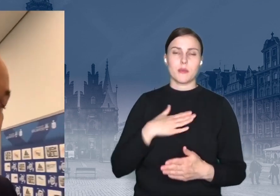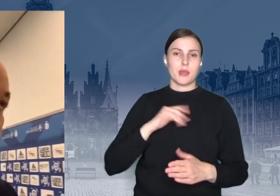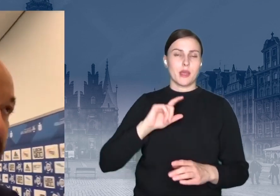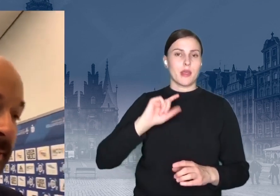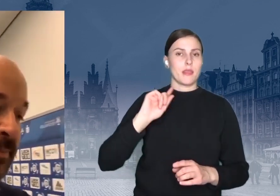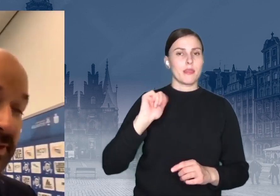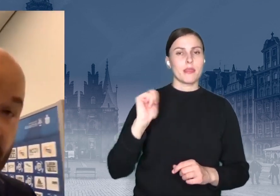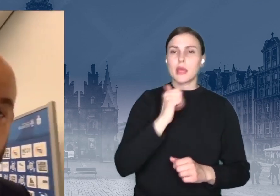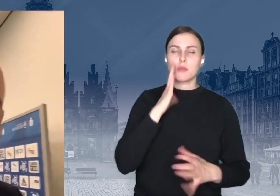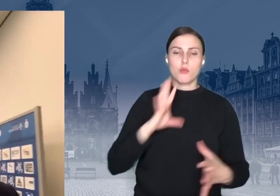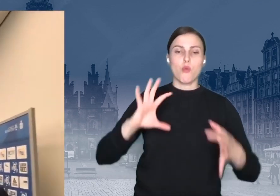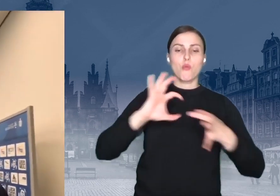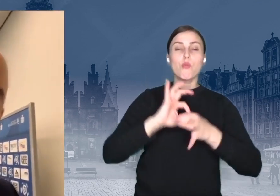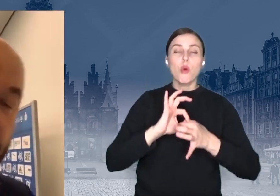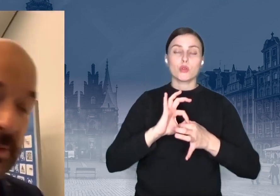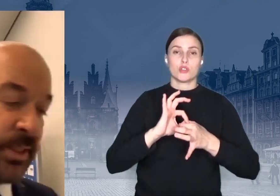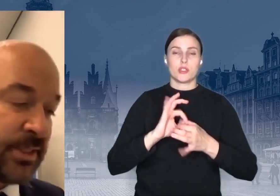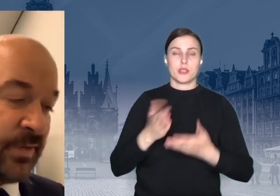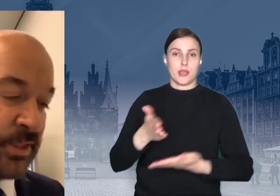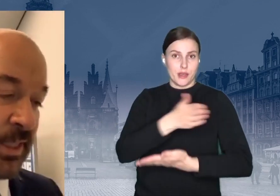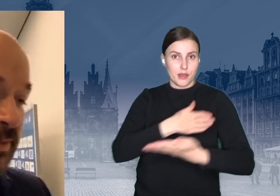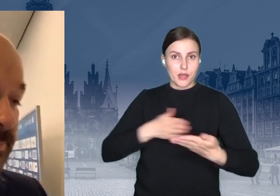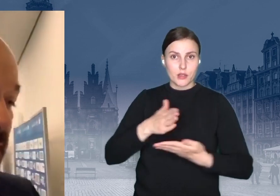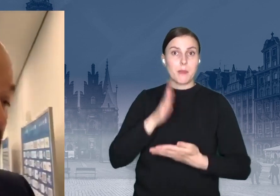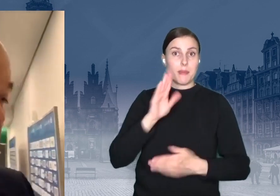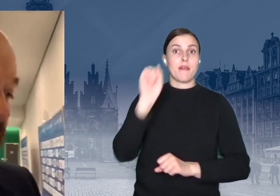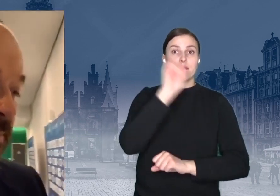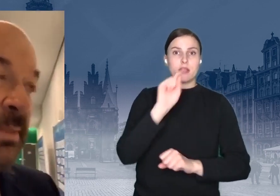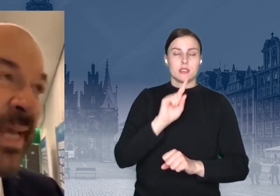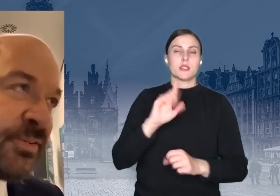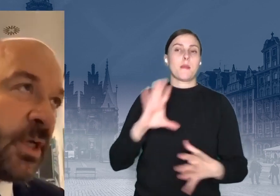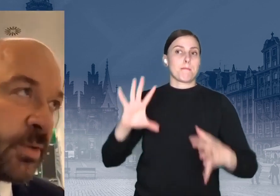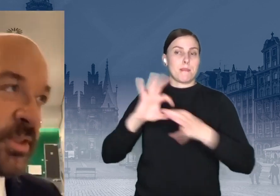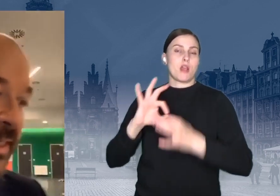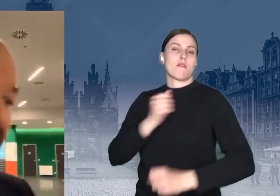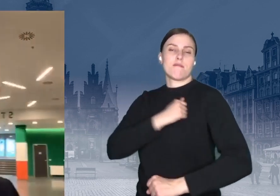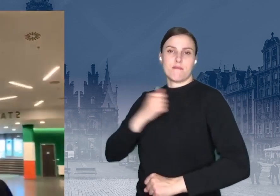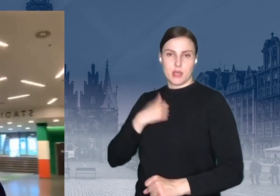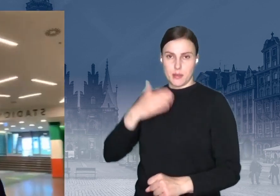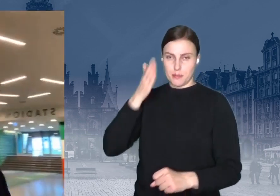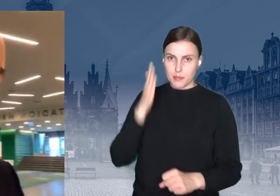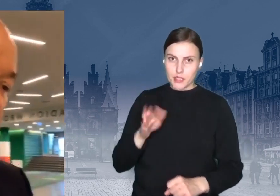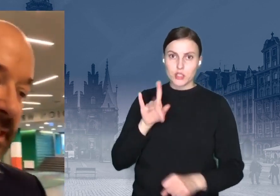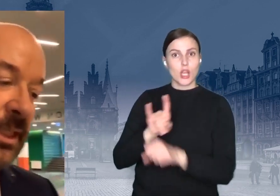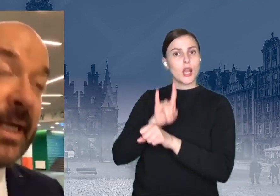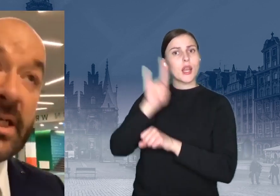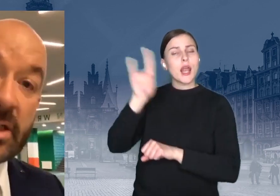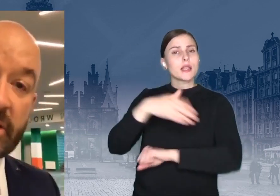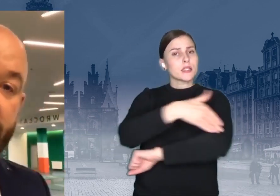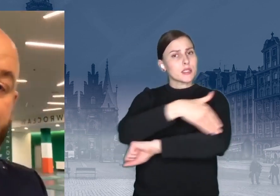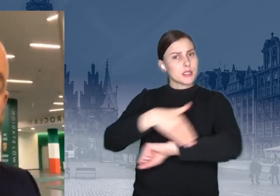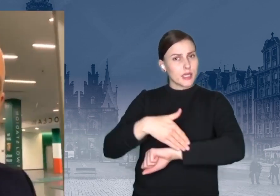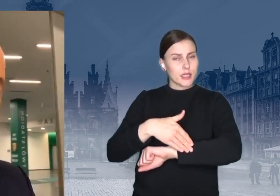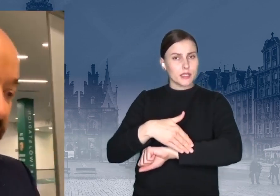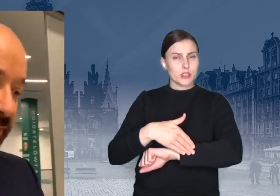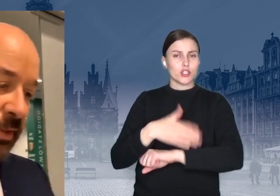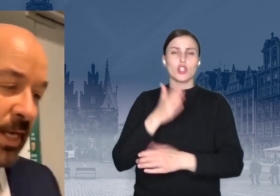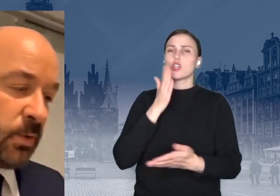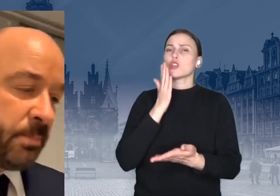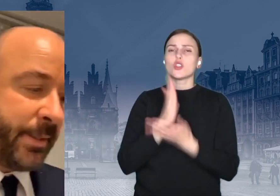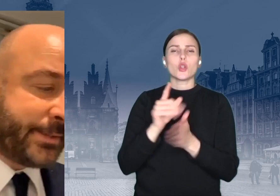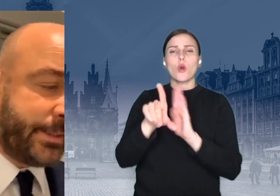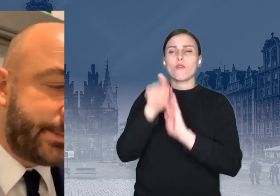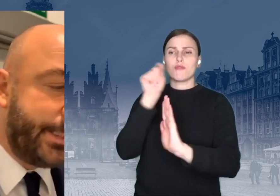krajowych. We Wrocławiu także będą połączenia z Warszawą. Pierwsze loty zagraniczne, niestety, ale tylko do wybranych